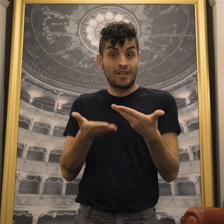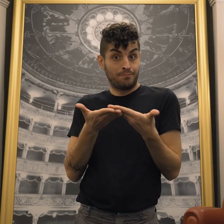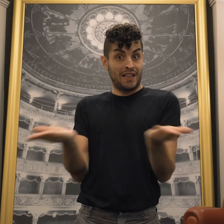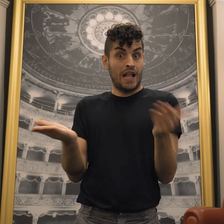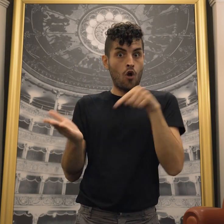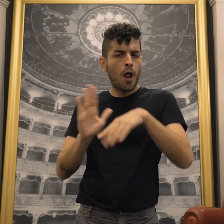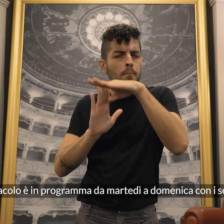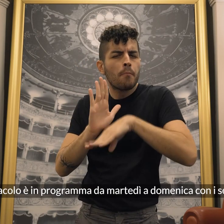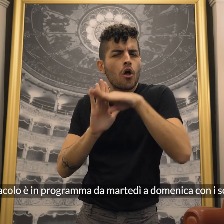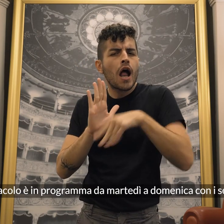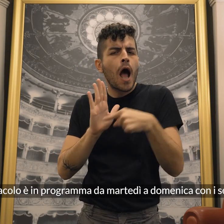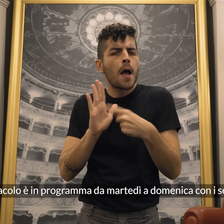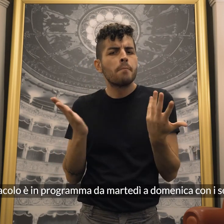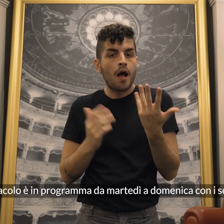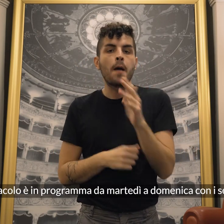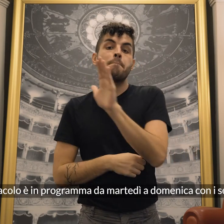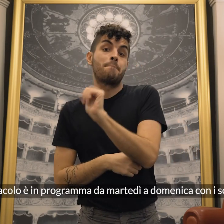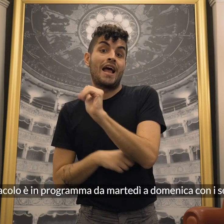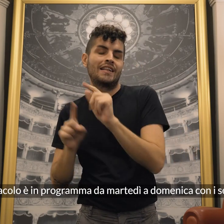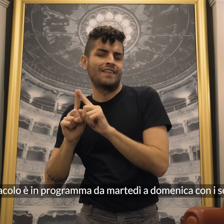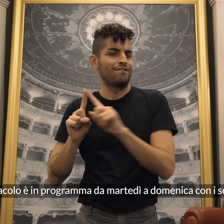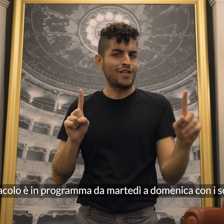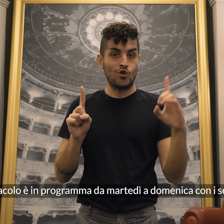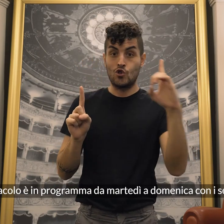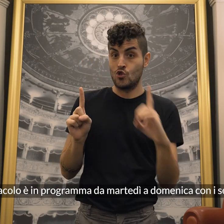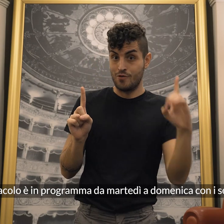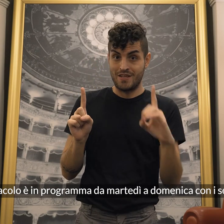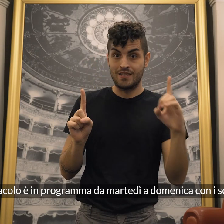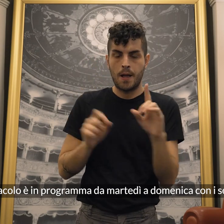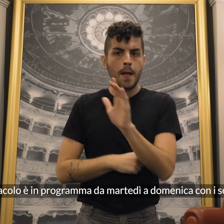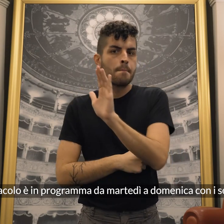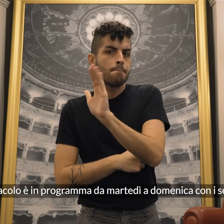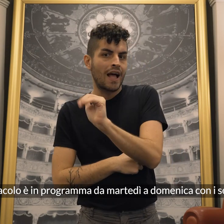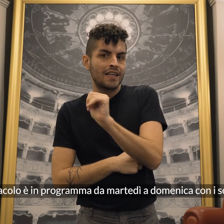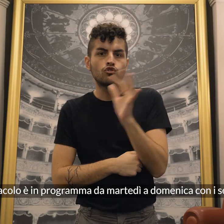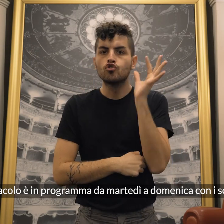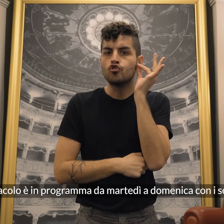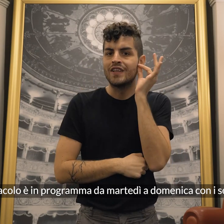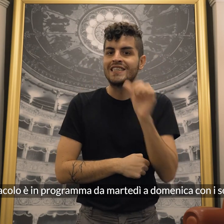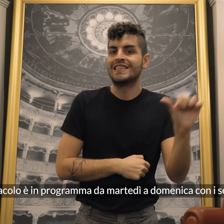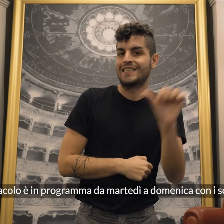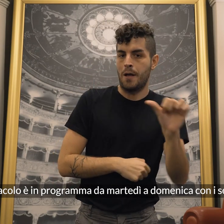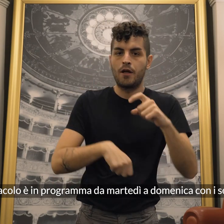Lo spettacolo è in programma da martedì a domenica con i seguenti orari.